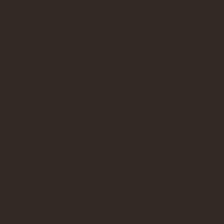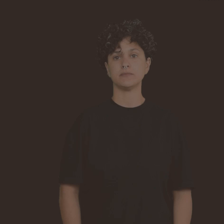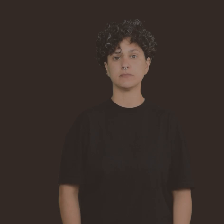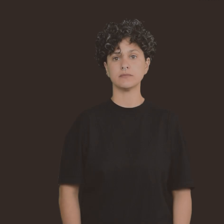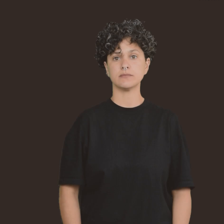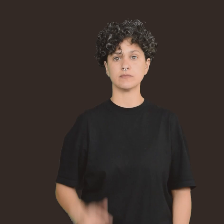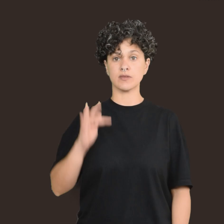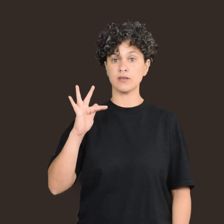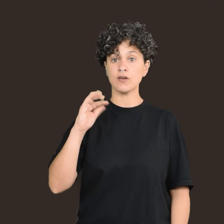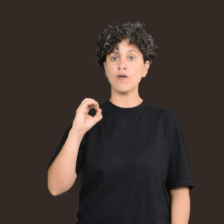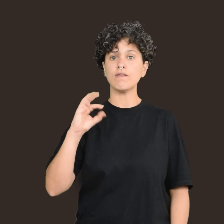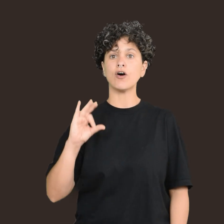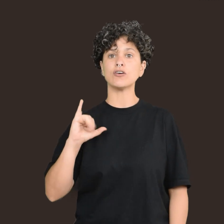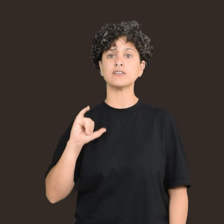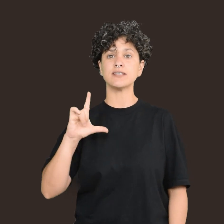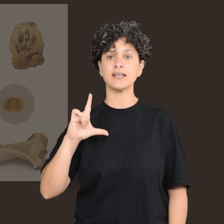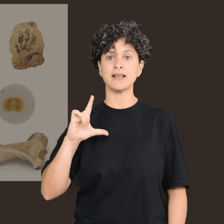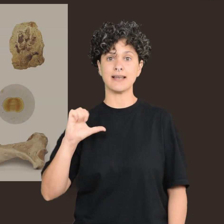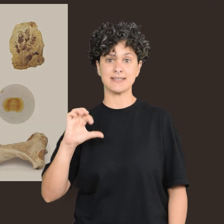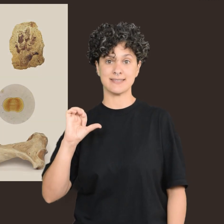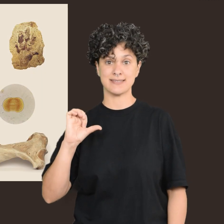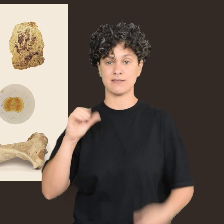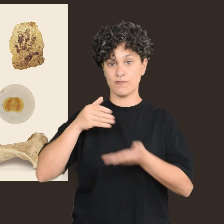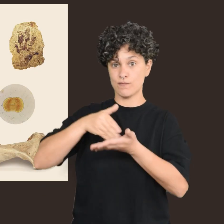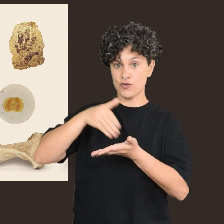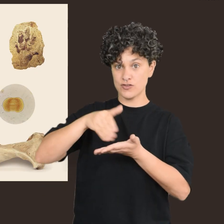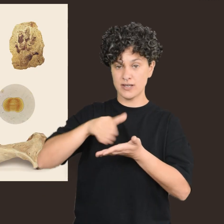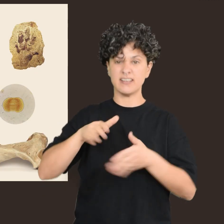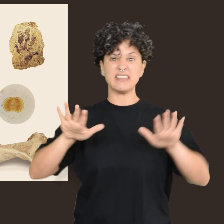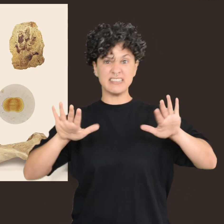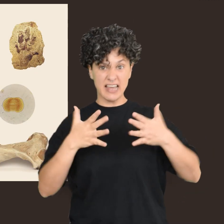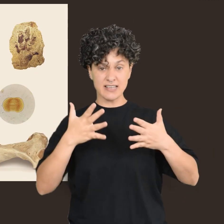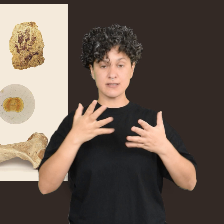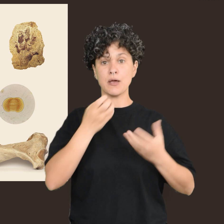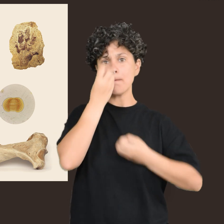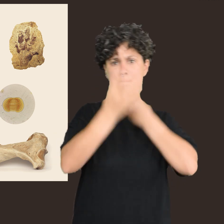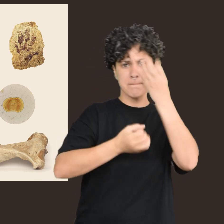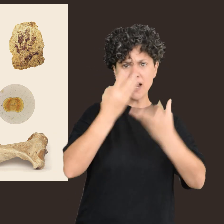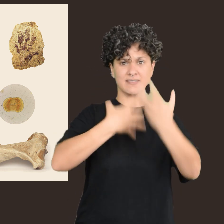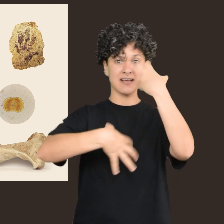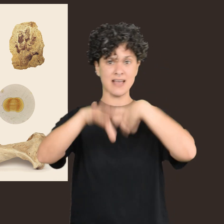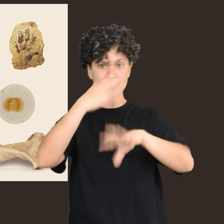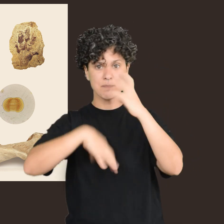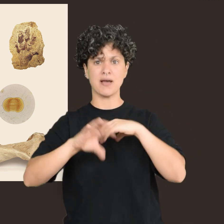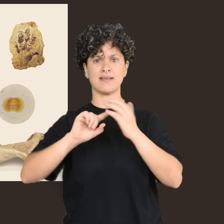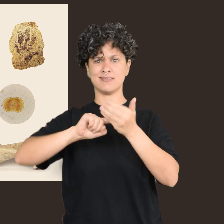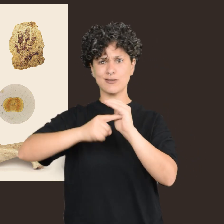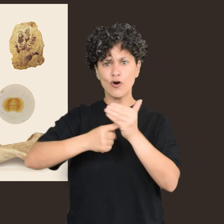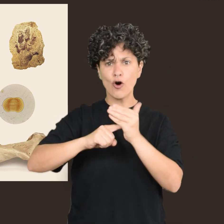¿Qué es un fósil? Los fósiles son restos de plantas, animales, hongos, bacterias y todos